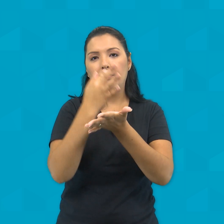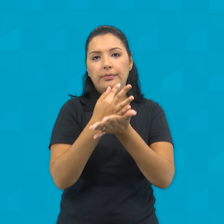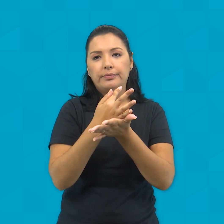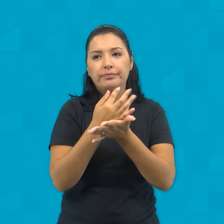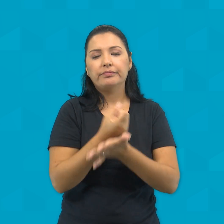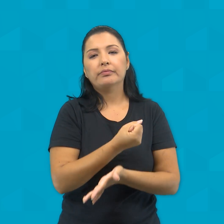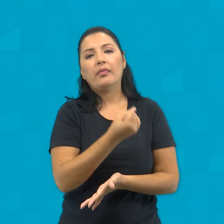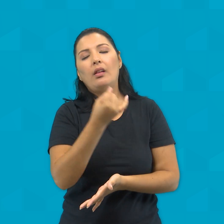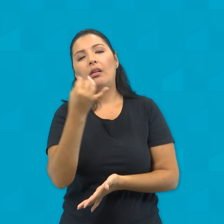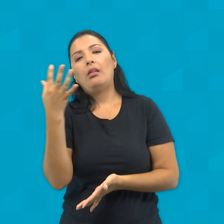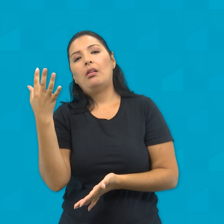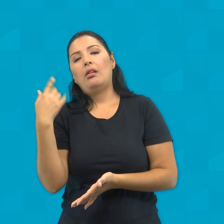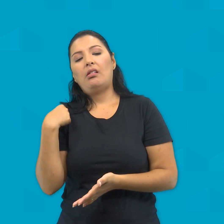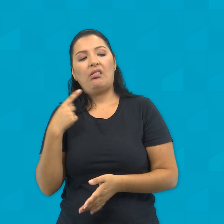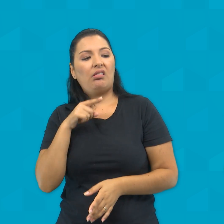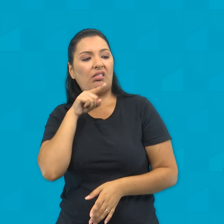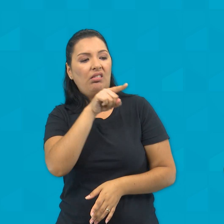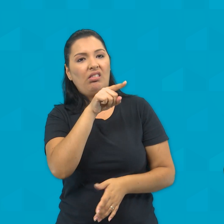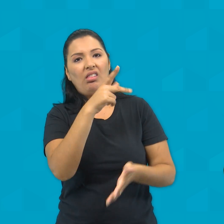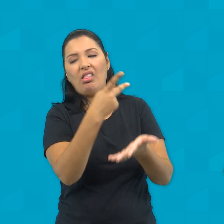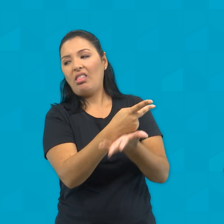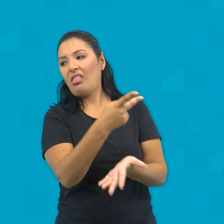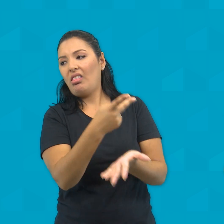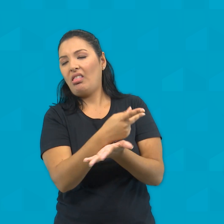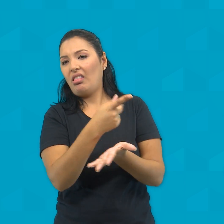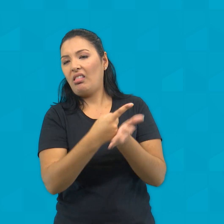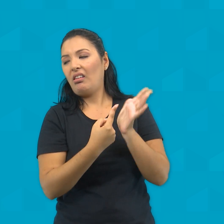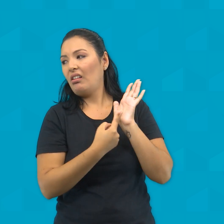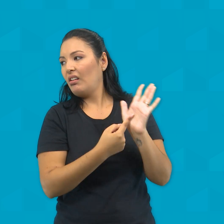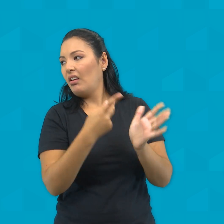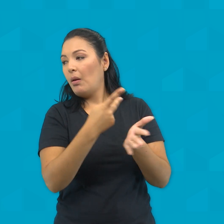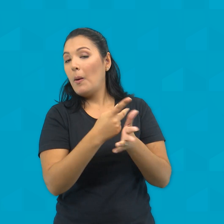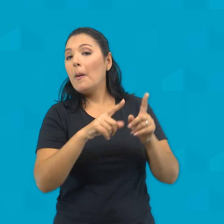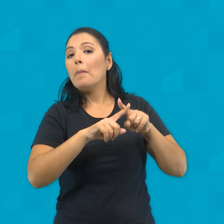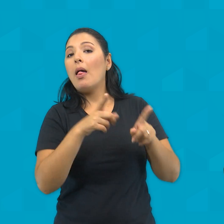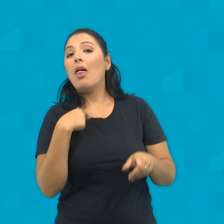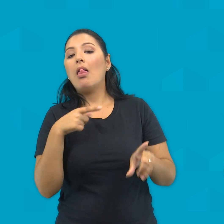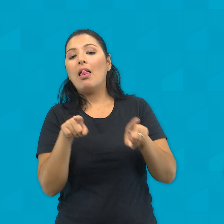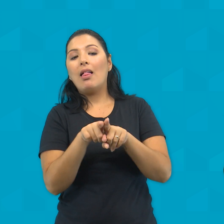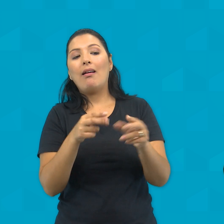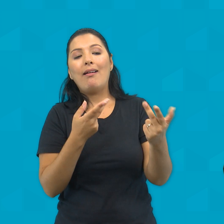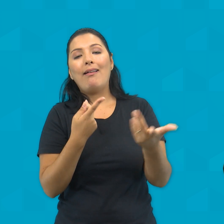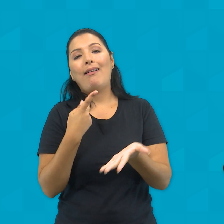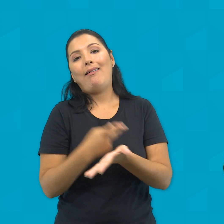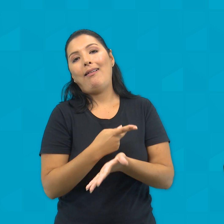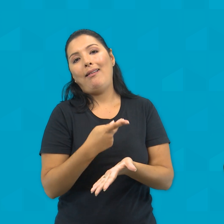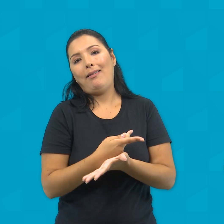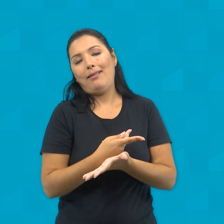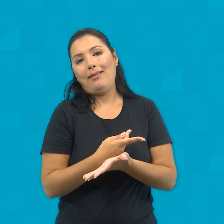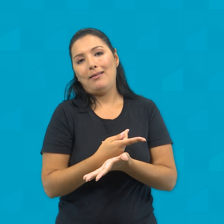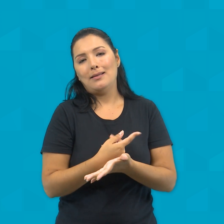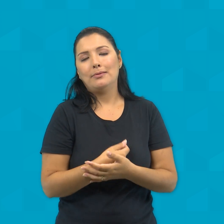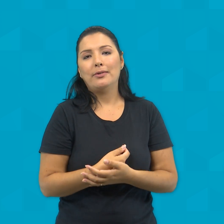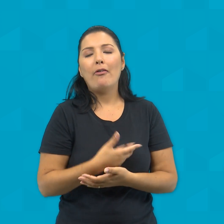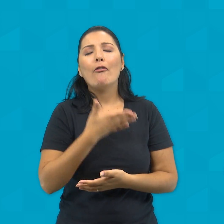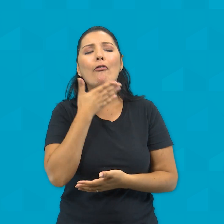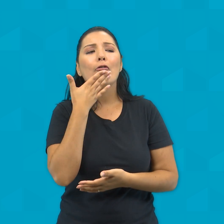vezes apontamos os defeitos dos outros sem olhar os nossos próprios erros? É muito fácil ver as falhas